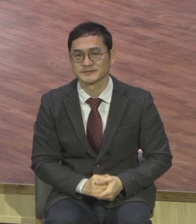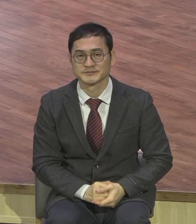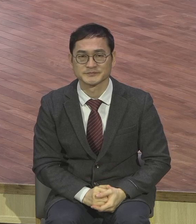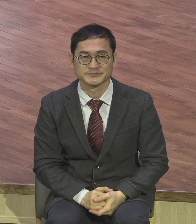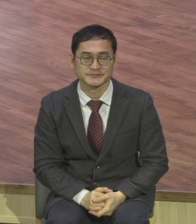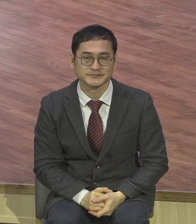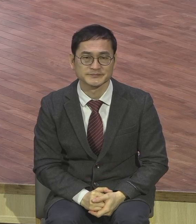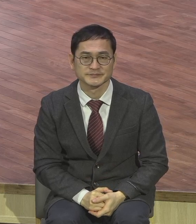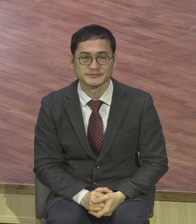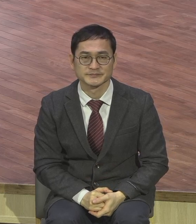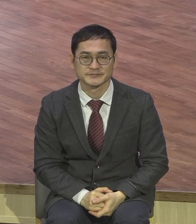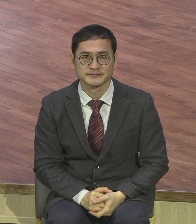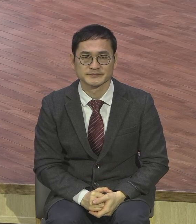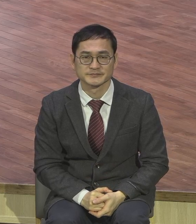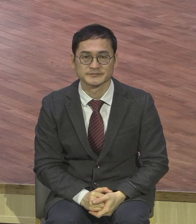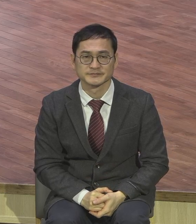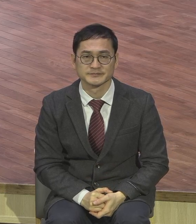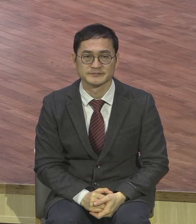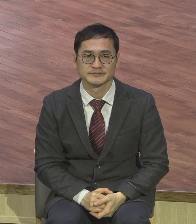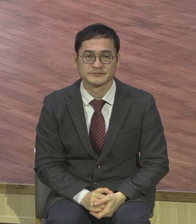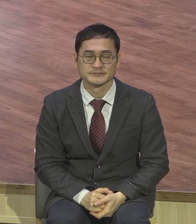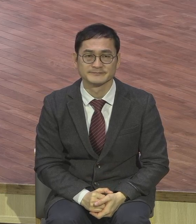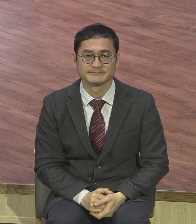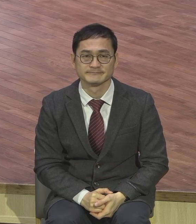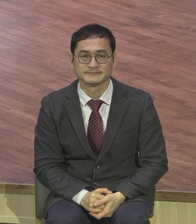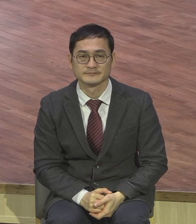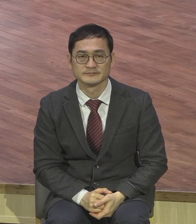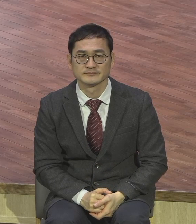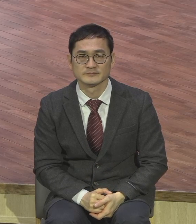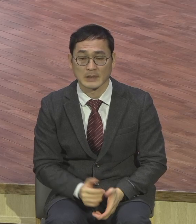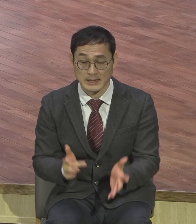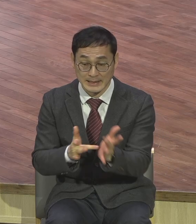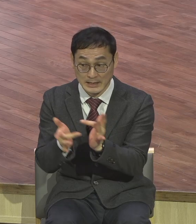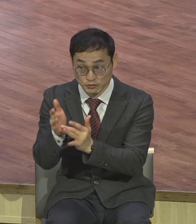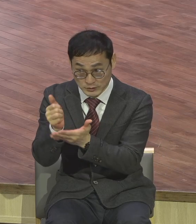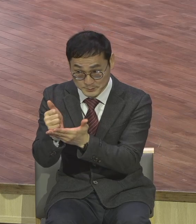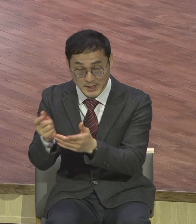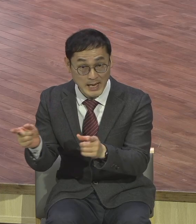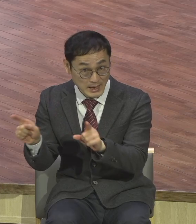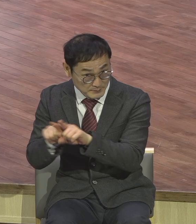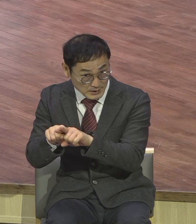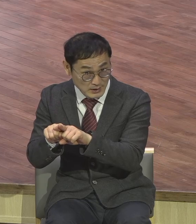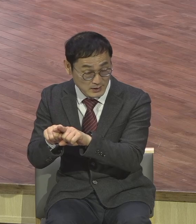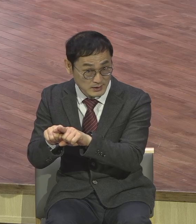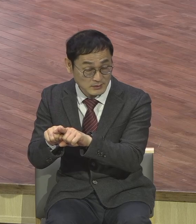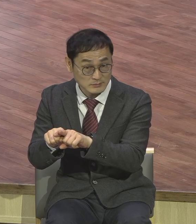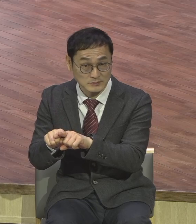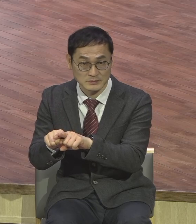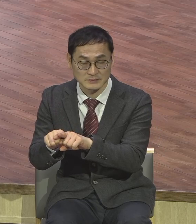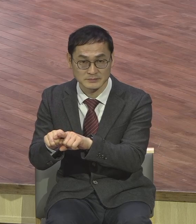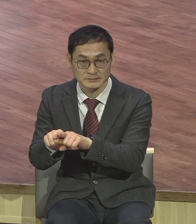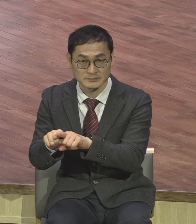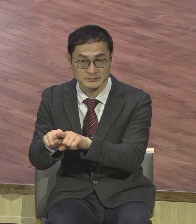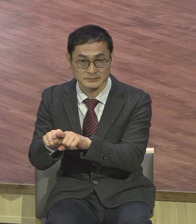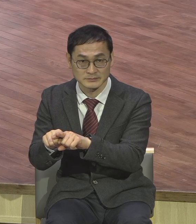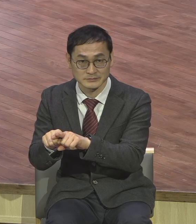없습니다 예수님과 함께 그렇게 하는 자는 흩어진 백성을 모여